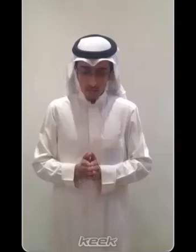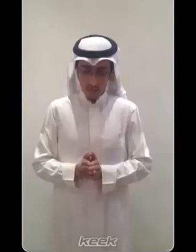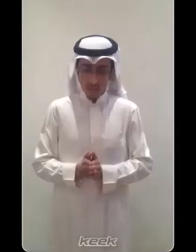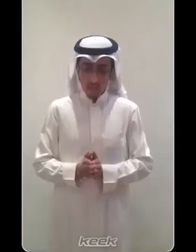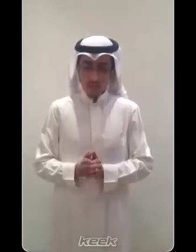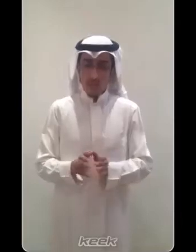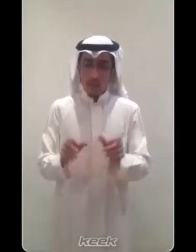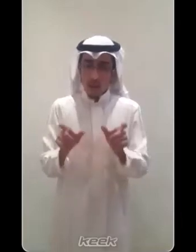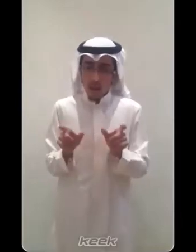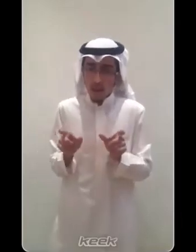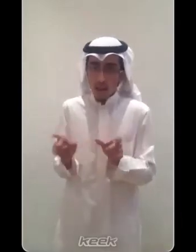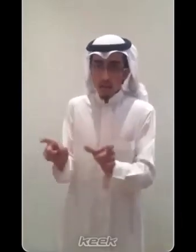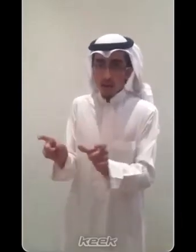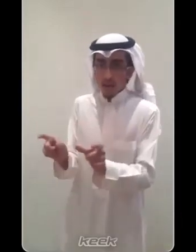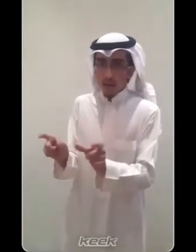أمان